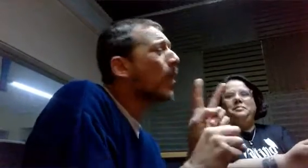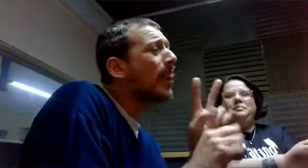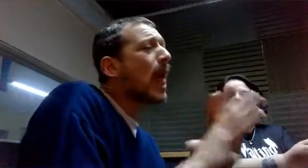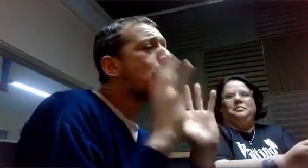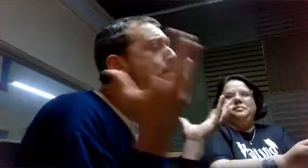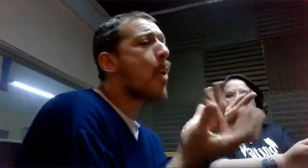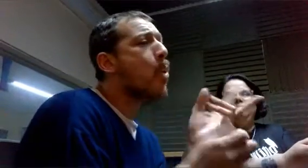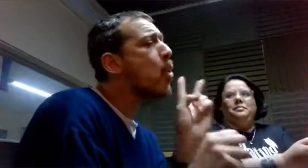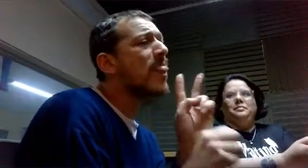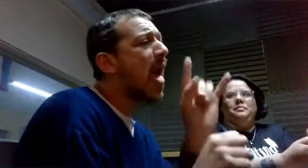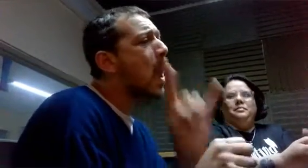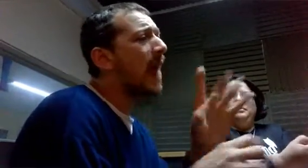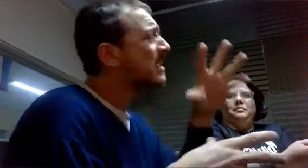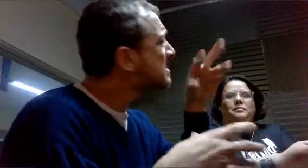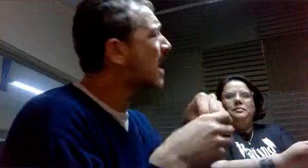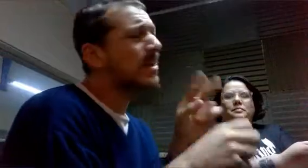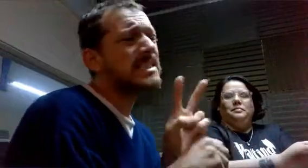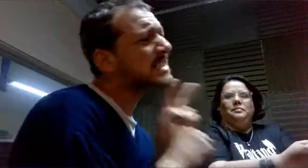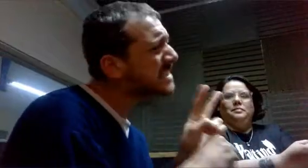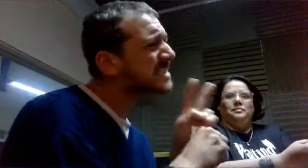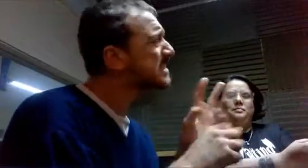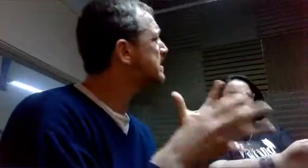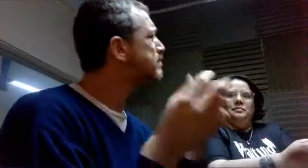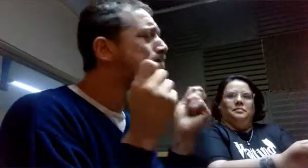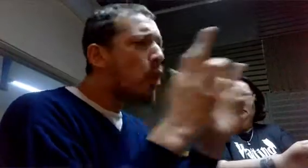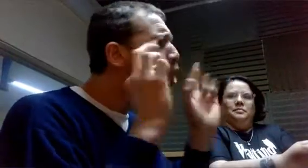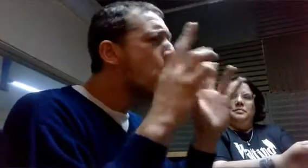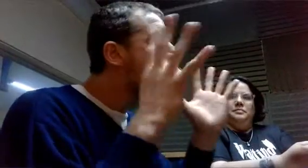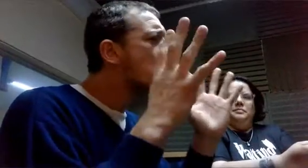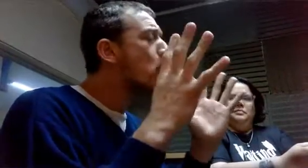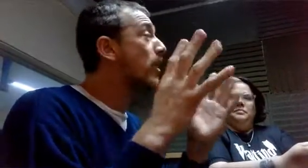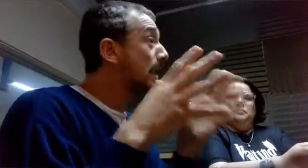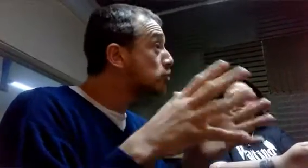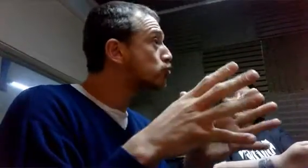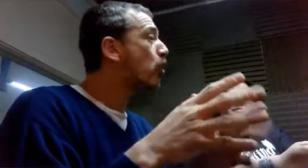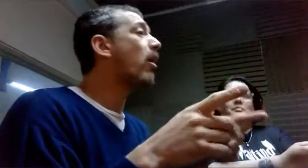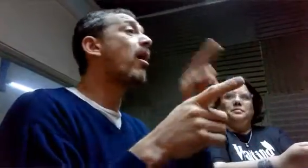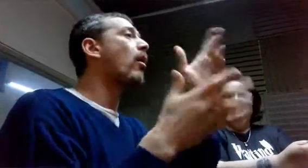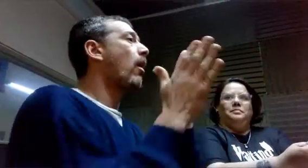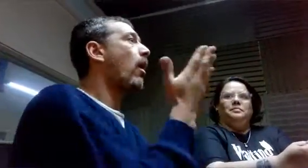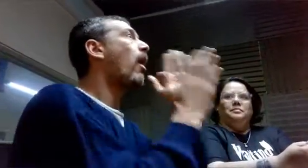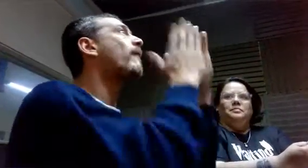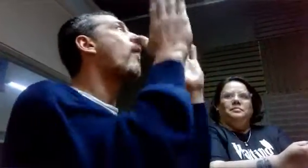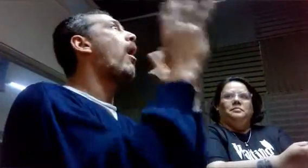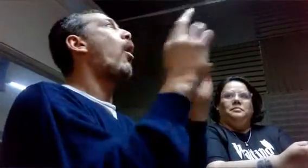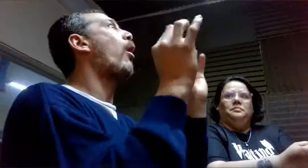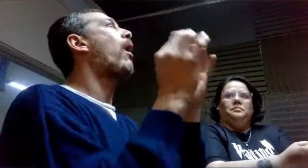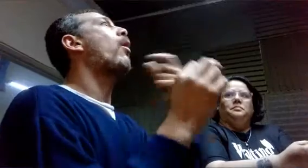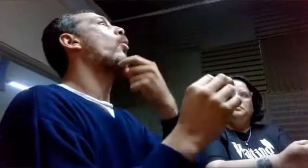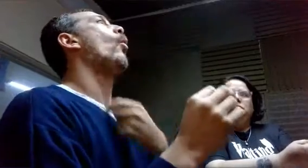así, es mi identidad y la tengo que cuidar. como mi patrimonio, ¿sí? Entonces, bueno,